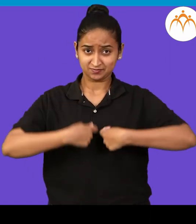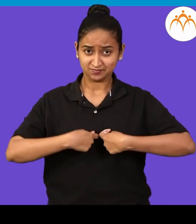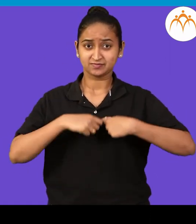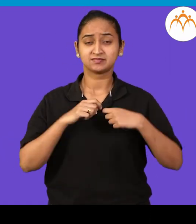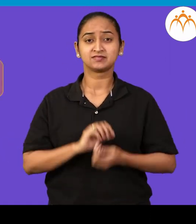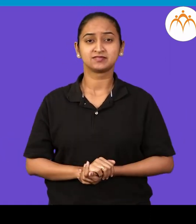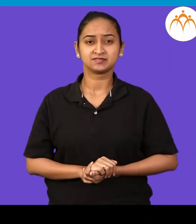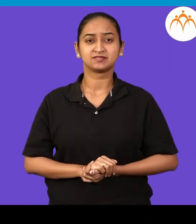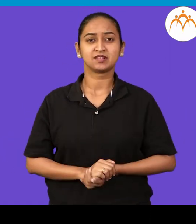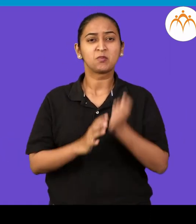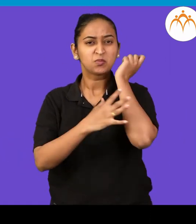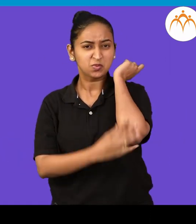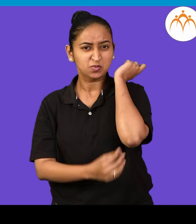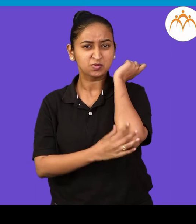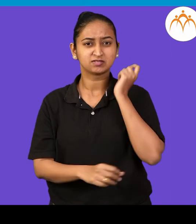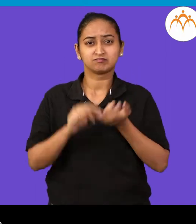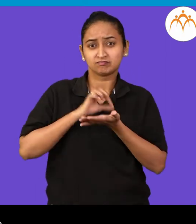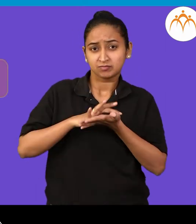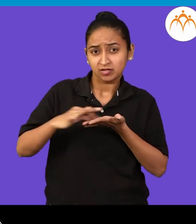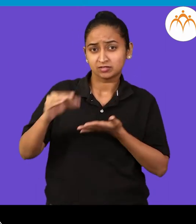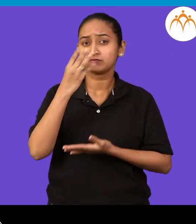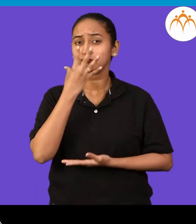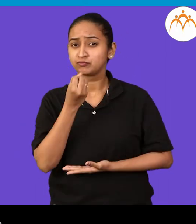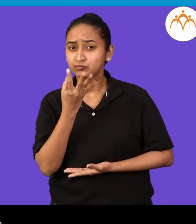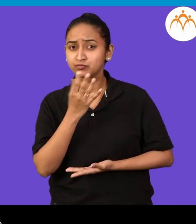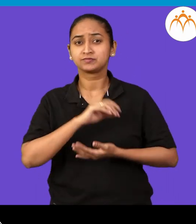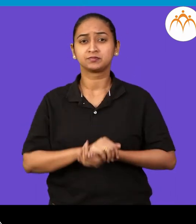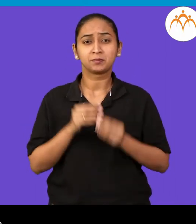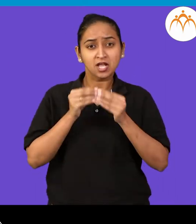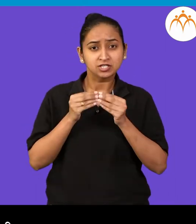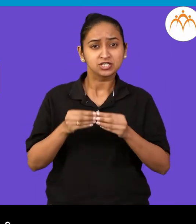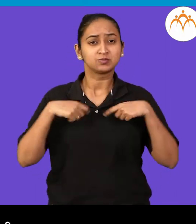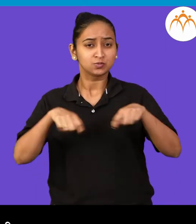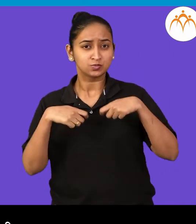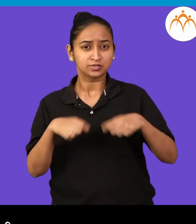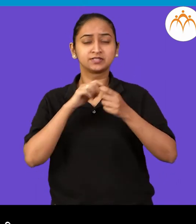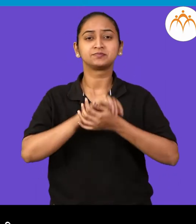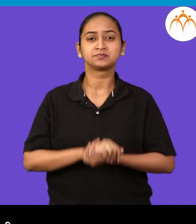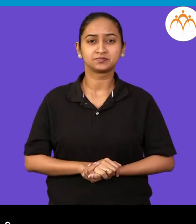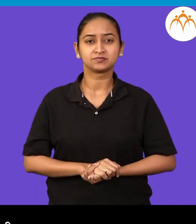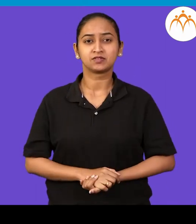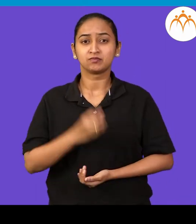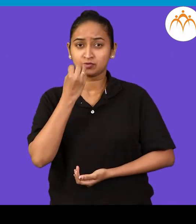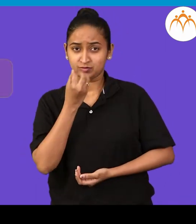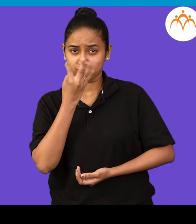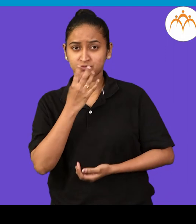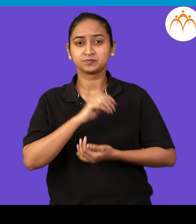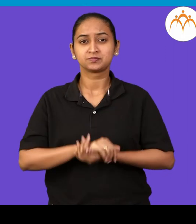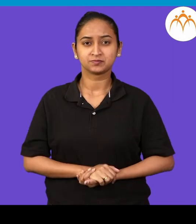गोर गरीब, पाने फुले, भाजी पोली, फल फलावल,